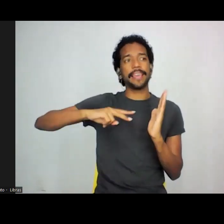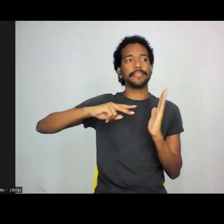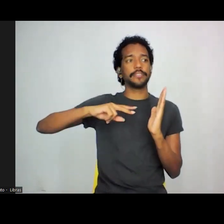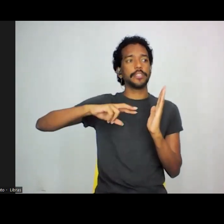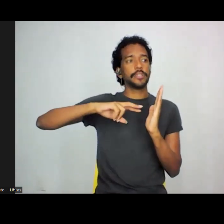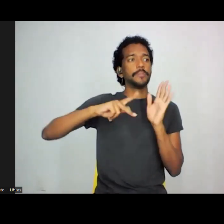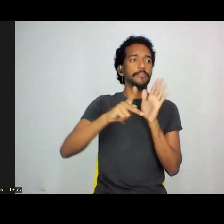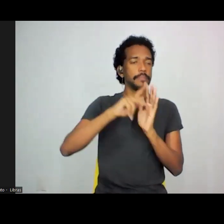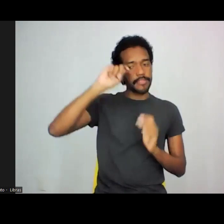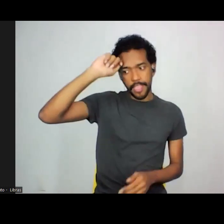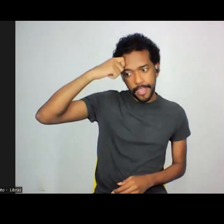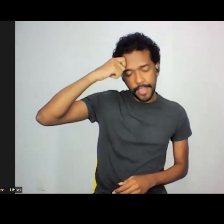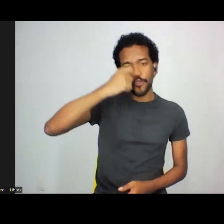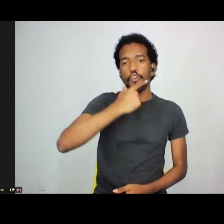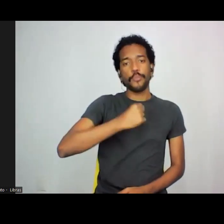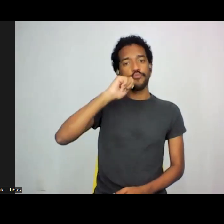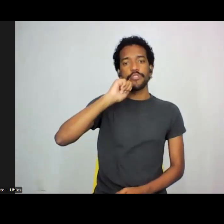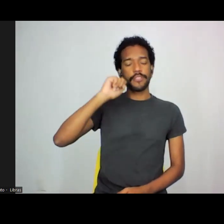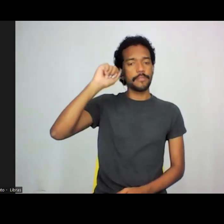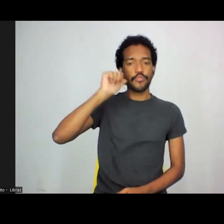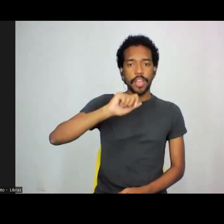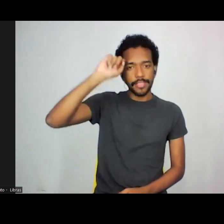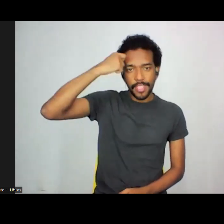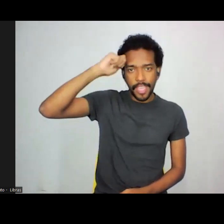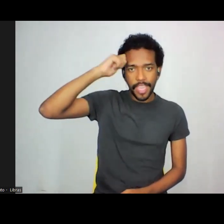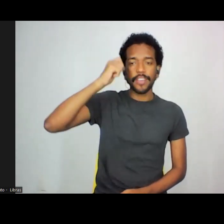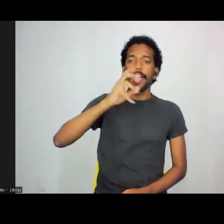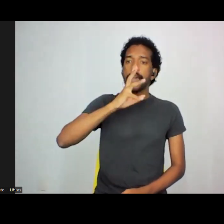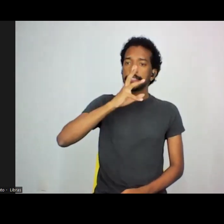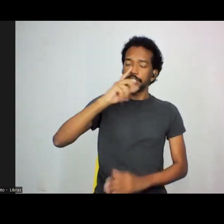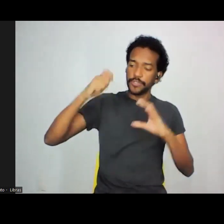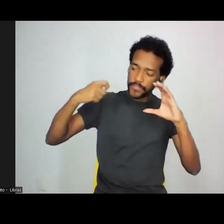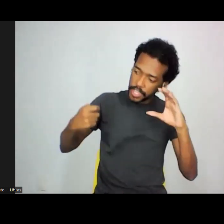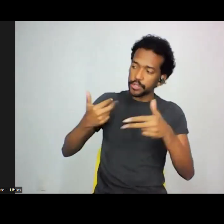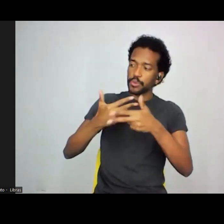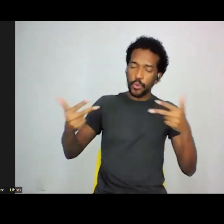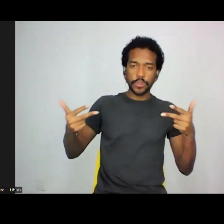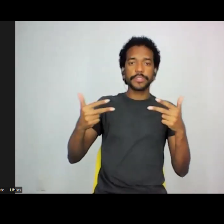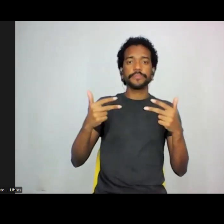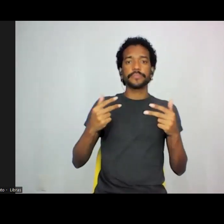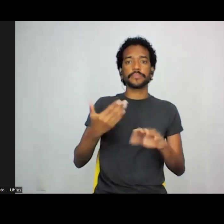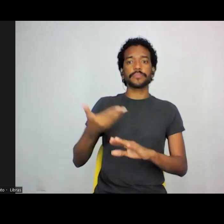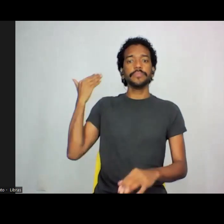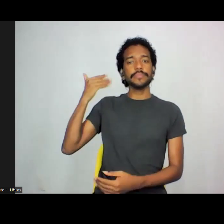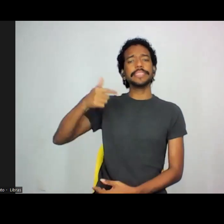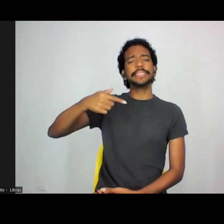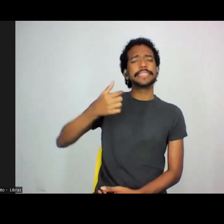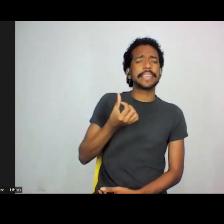intelectuais negros e negras, indígenas, assiste vídeos, enfim, desde a década de 70, 60,